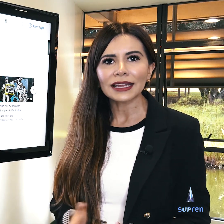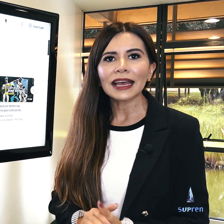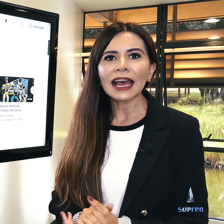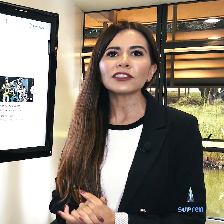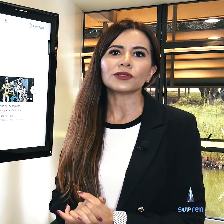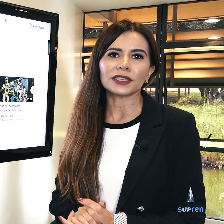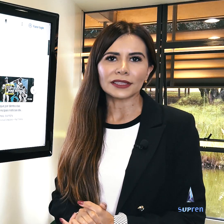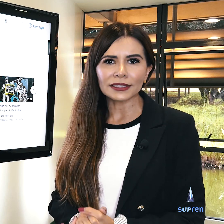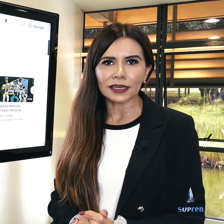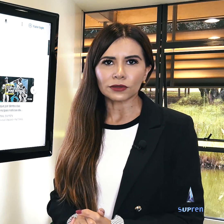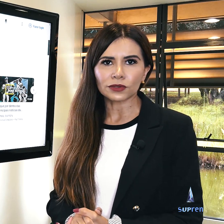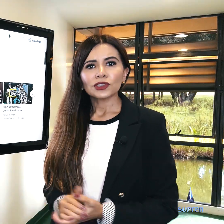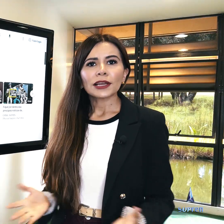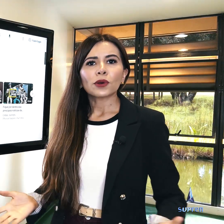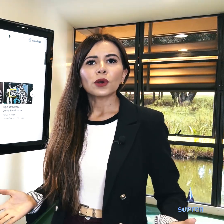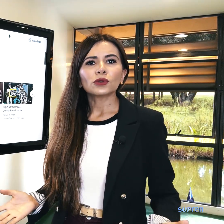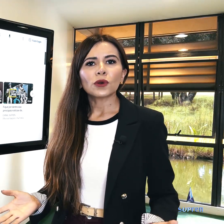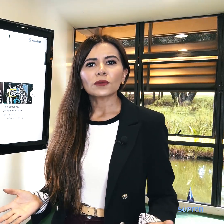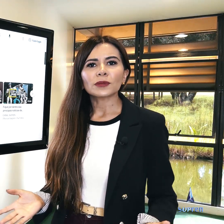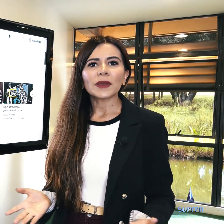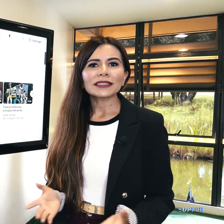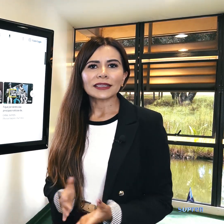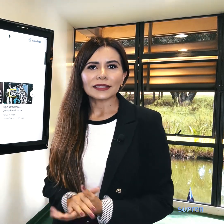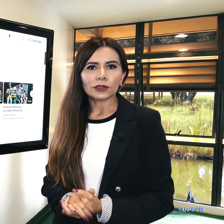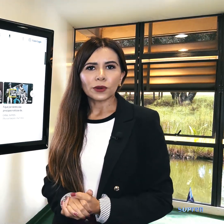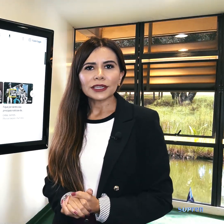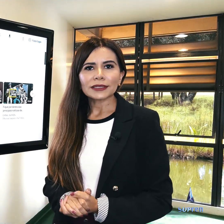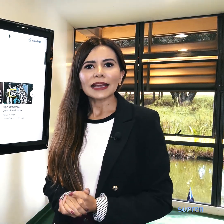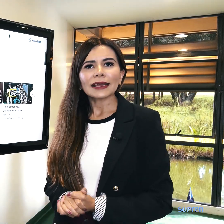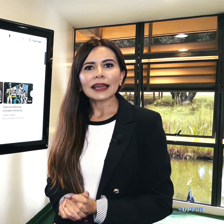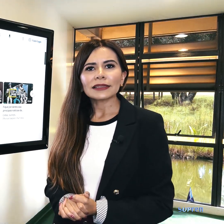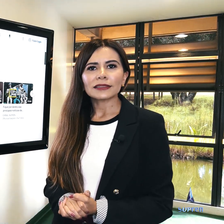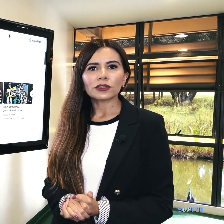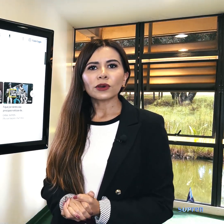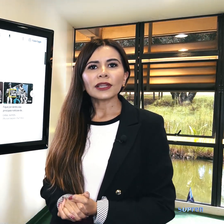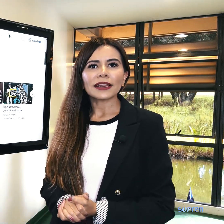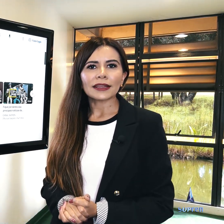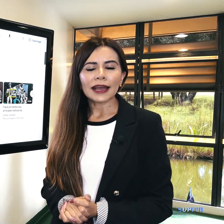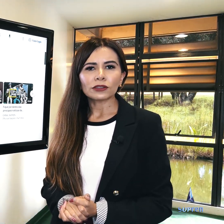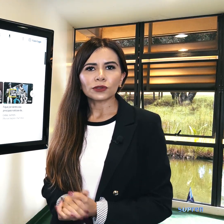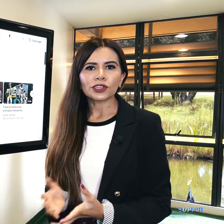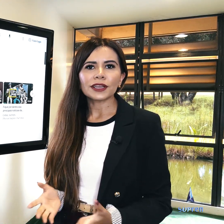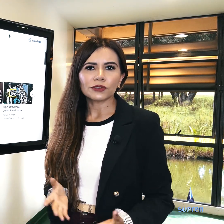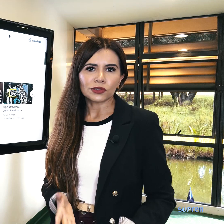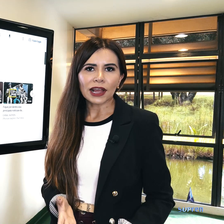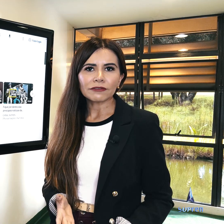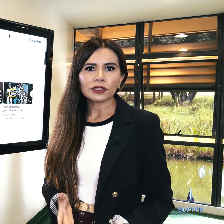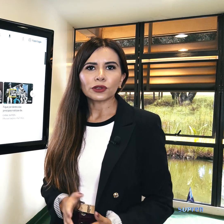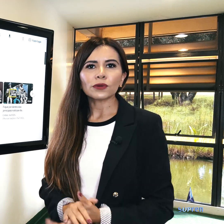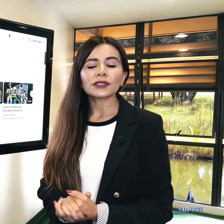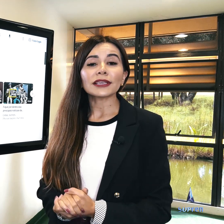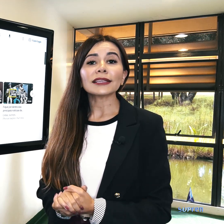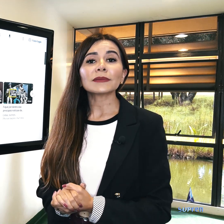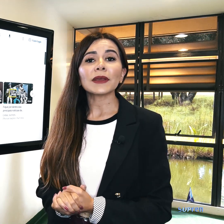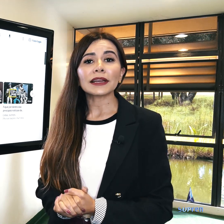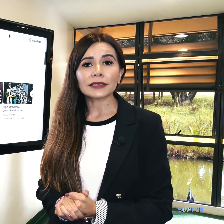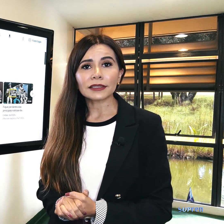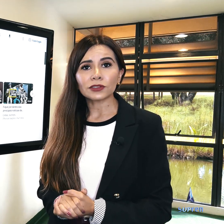há 16 anos. De acordo com os pesquisadores, a análise do DNA do tigre de Java trouxe esperança de